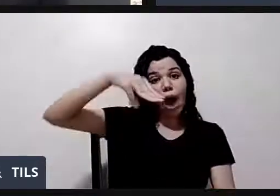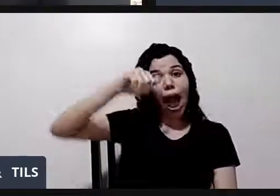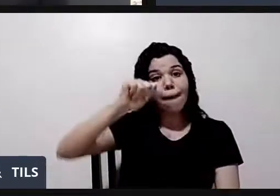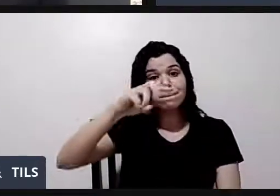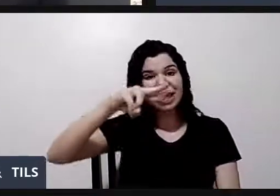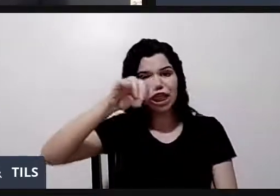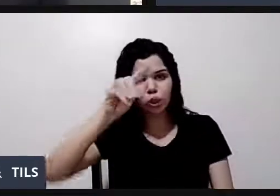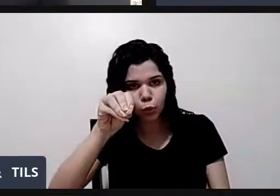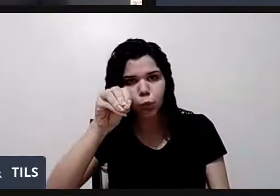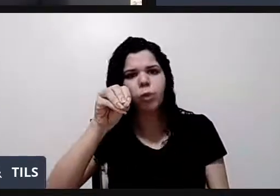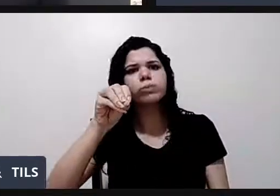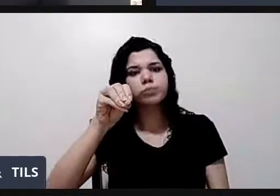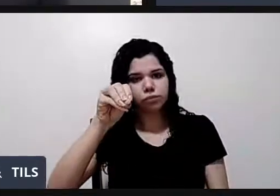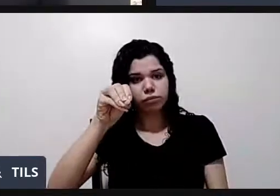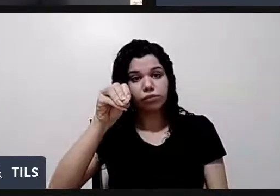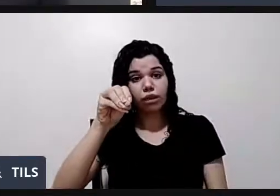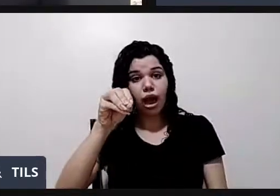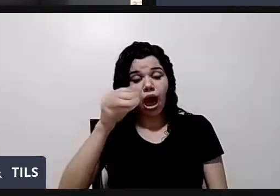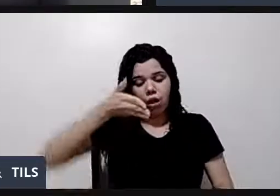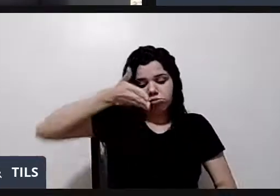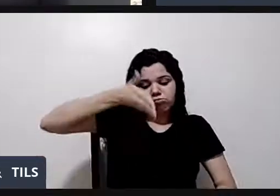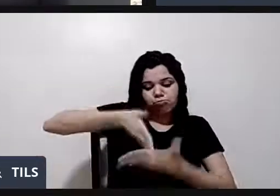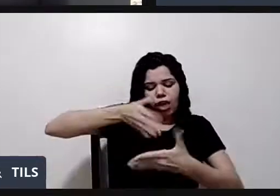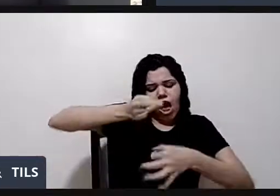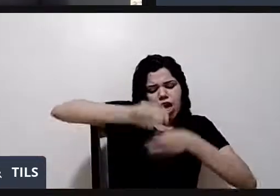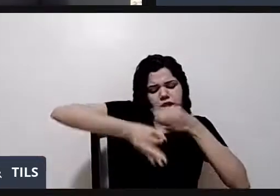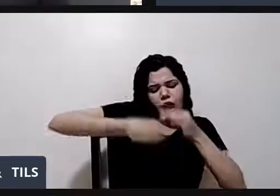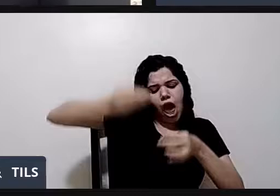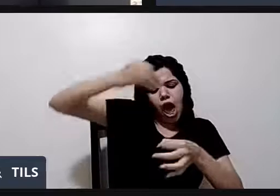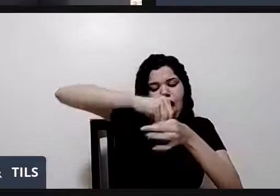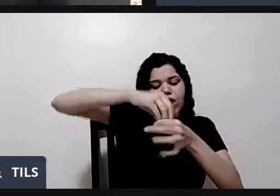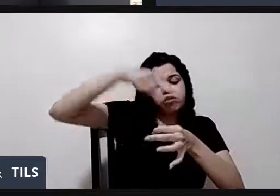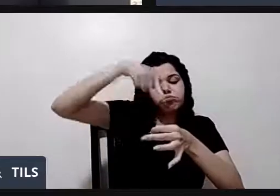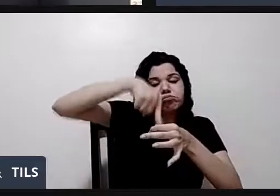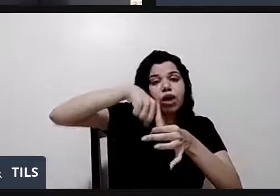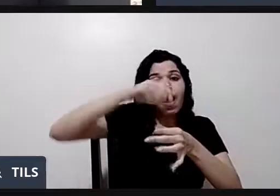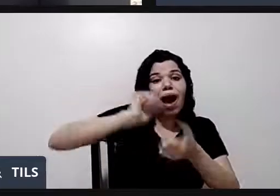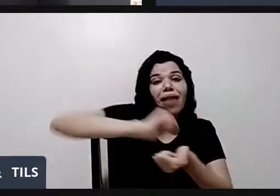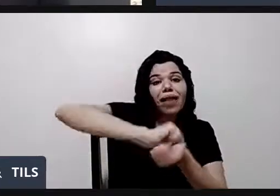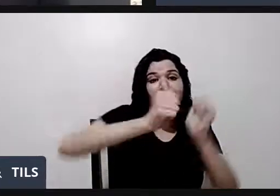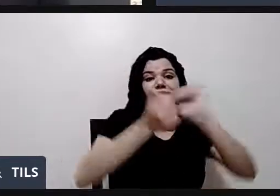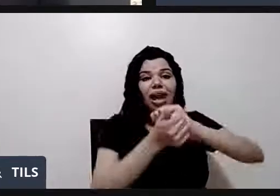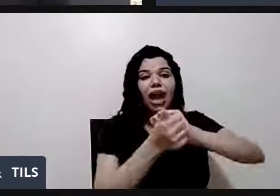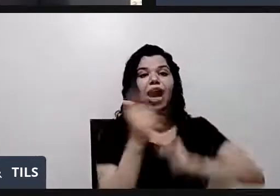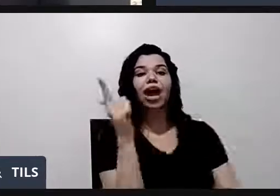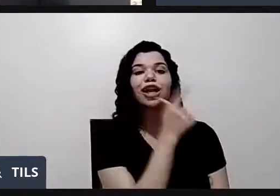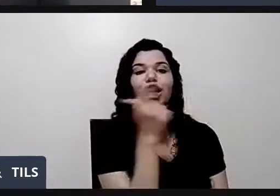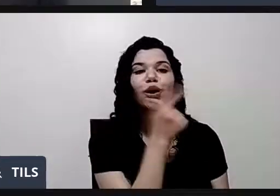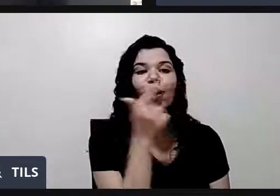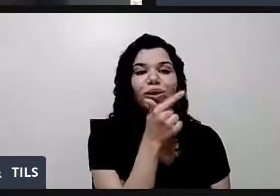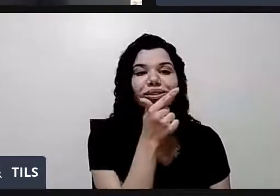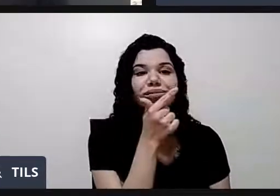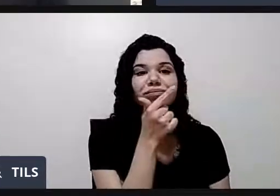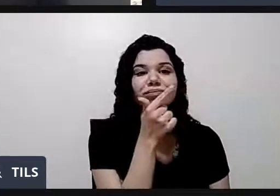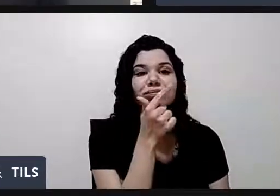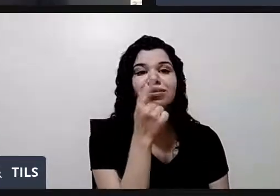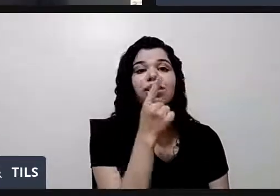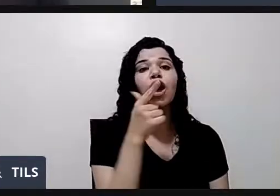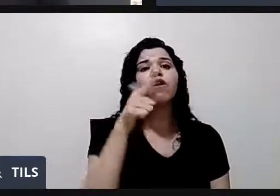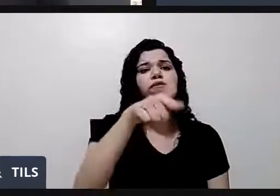Chegando na célula, esse amido vira glicose. E você respirou. Chegou na